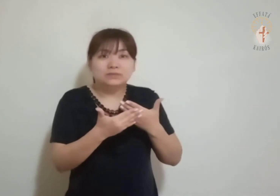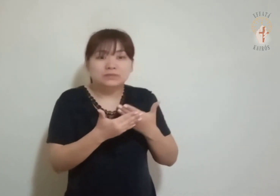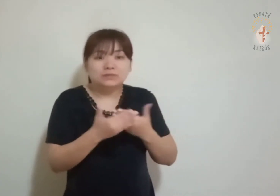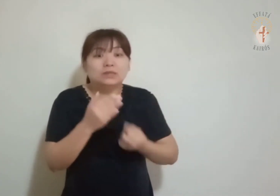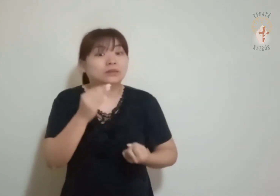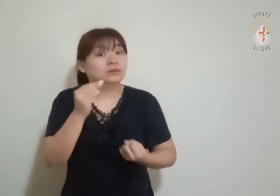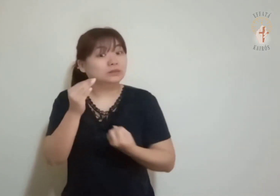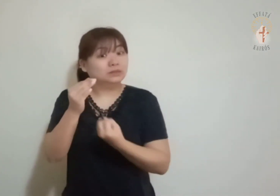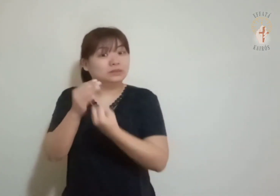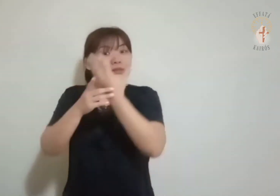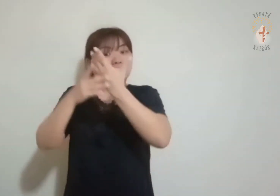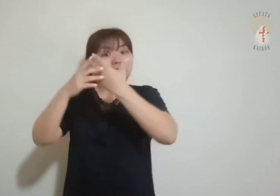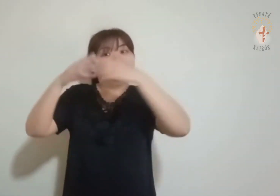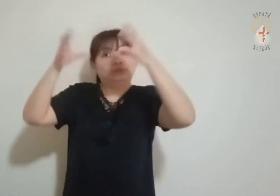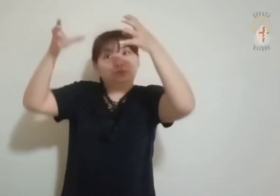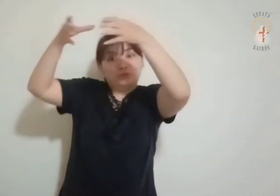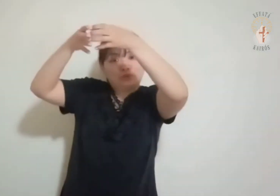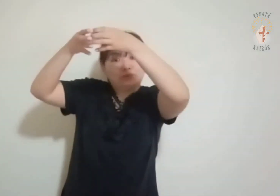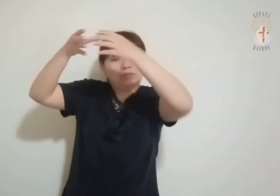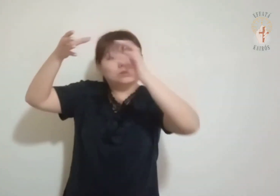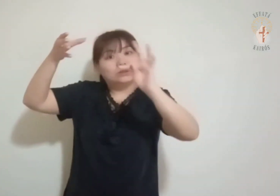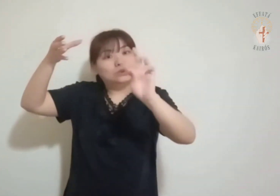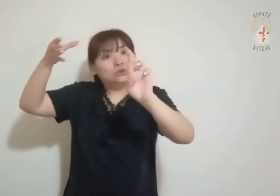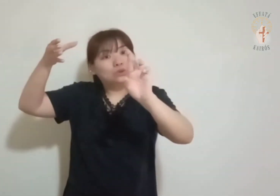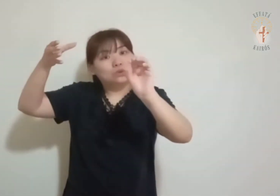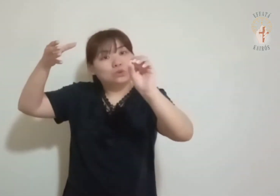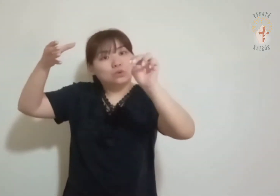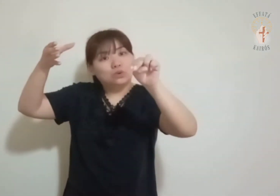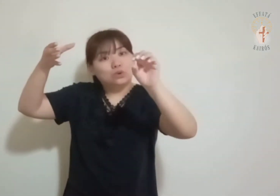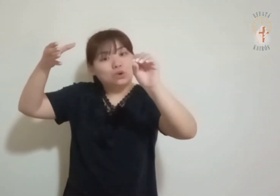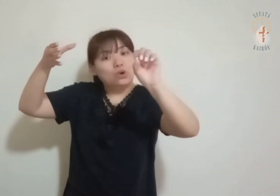Tronos e dominações,